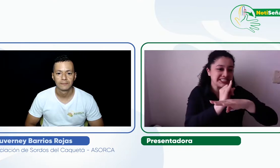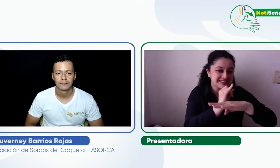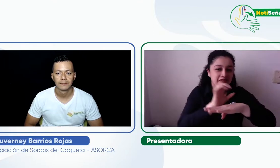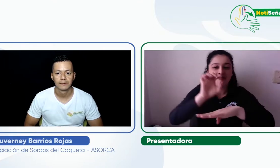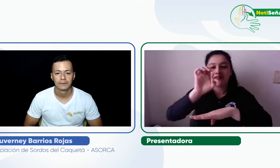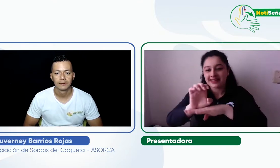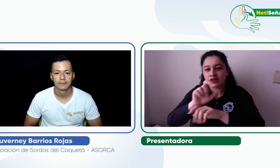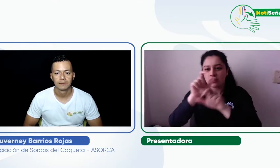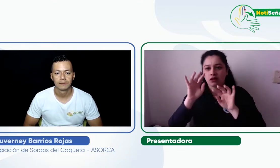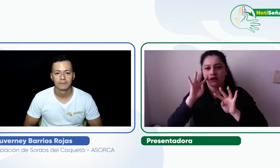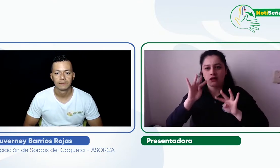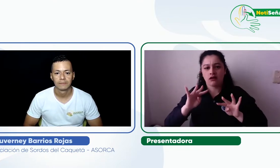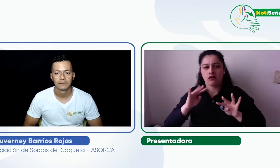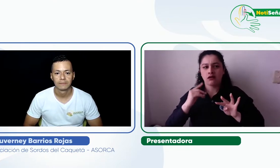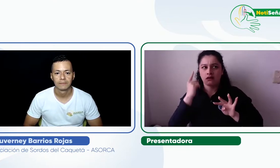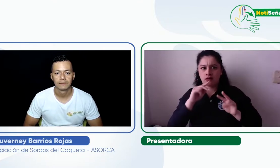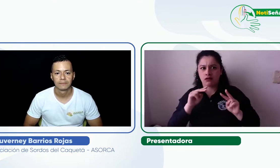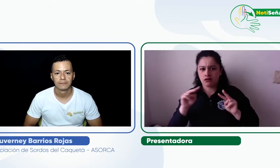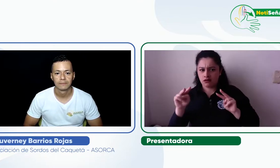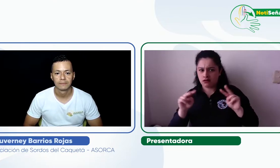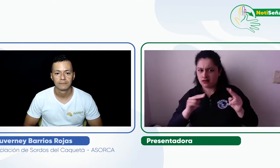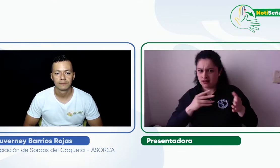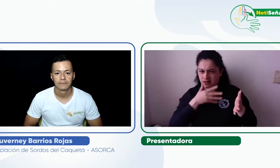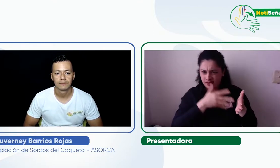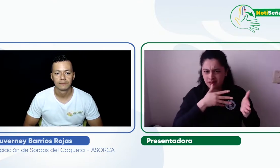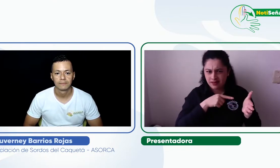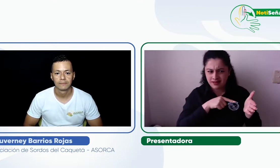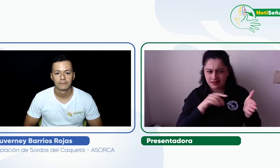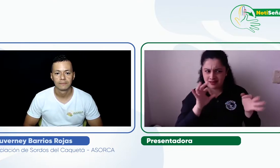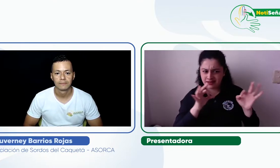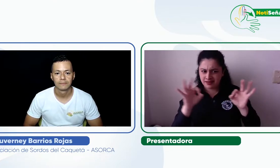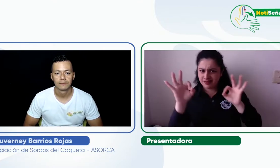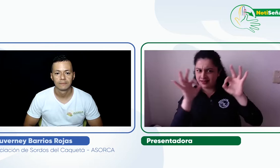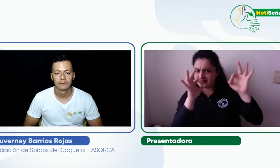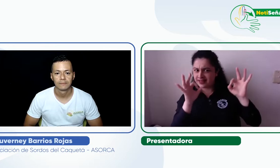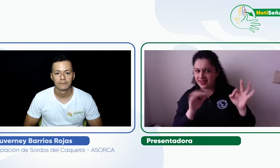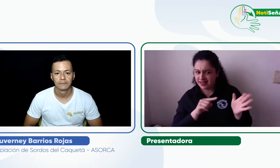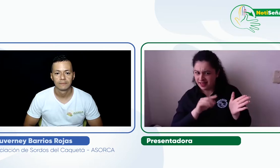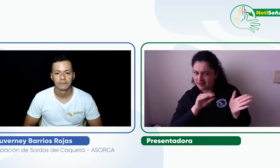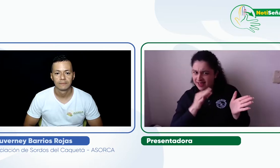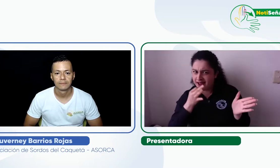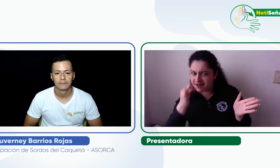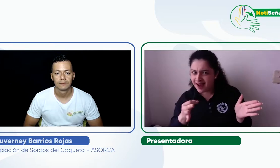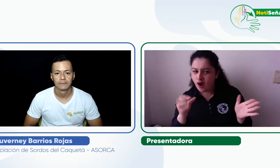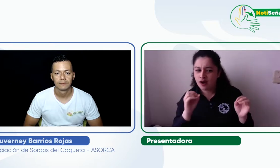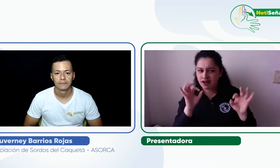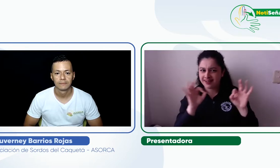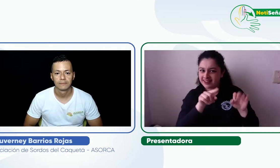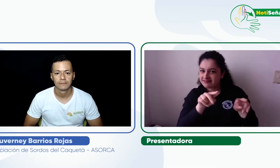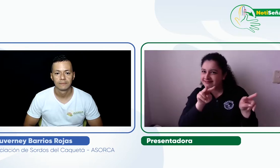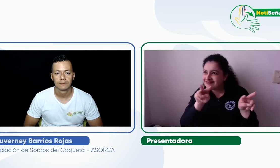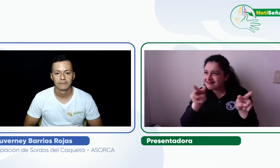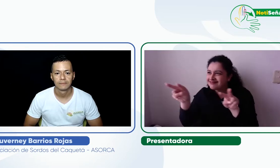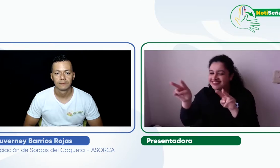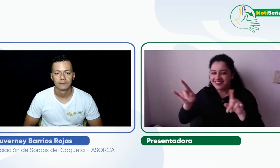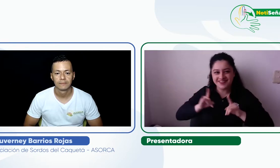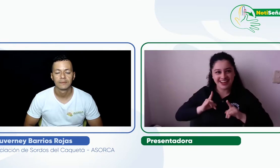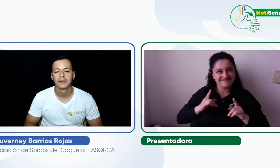funcionarios en las instituciones o entidades en las que te has comunicado a través del CIEL? ¿Conocen esta